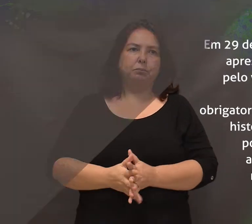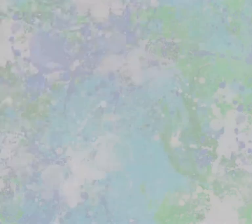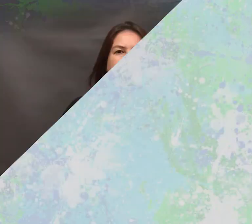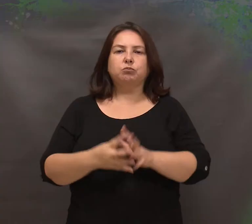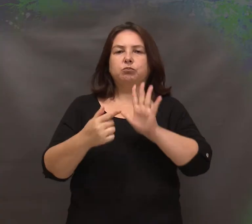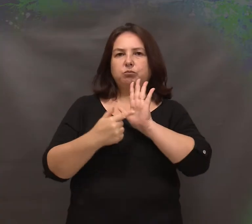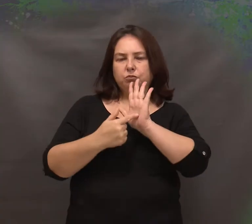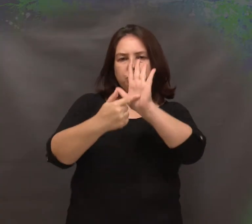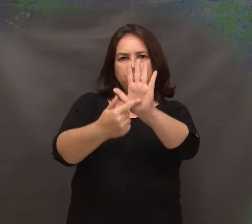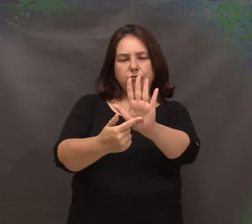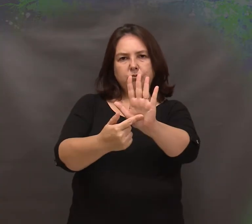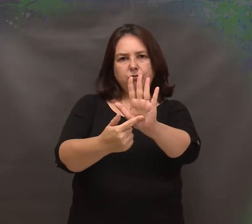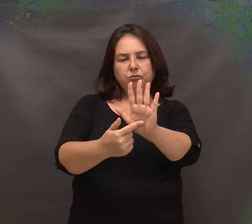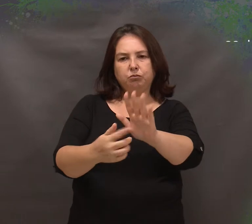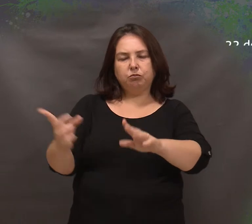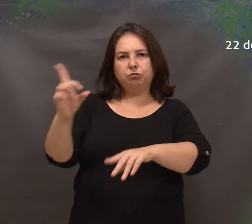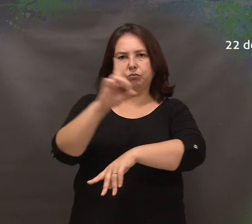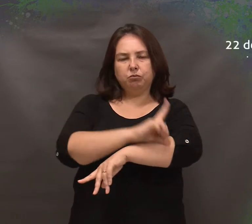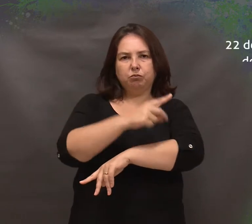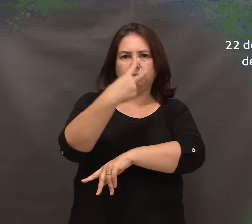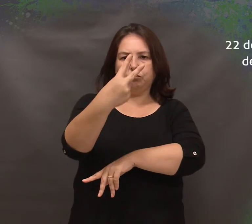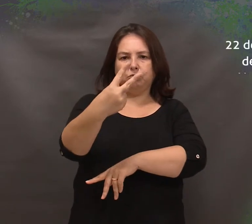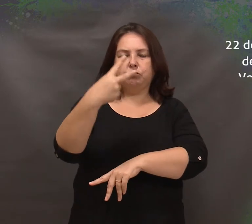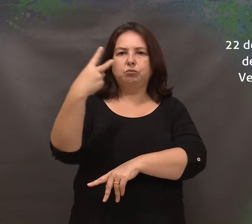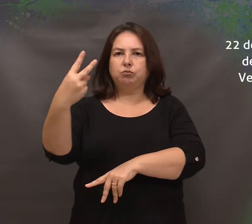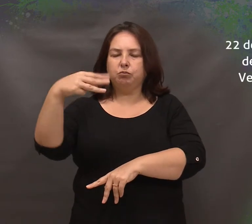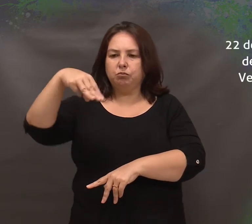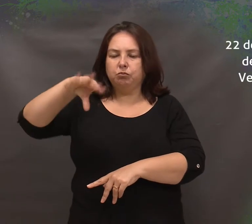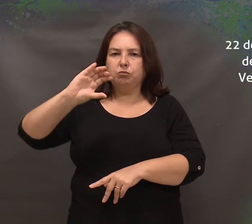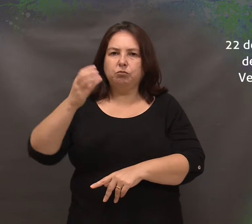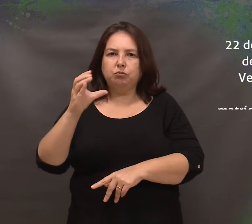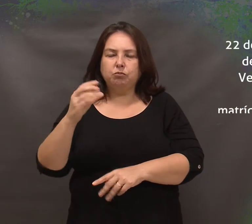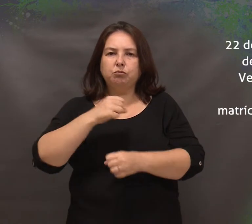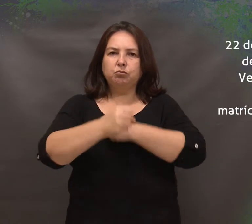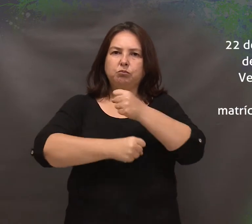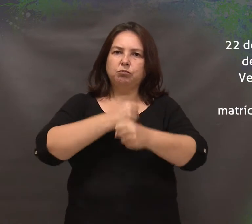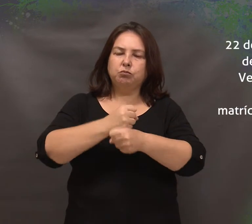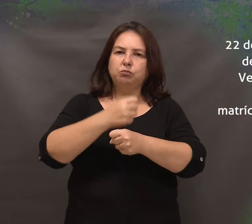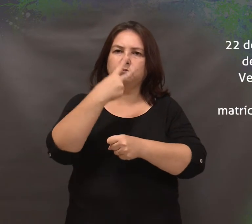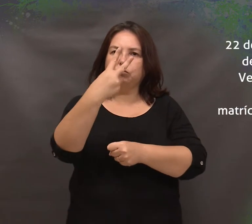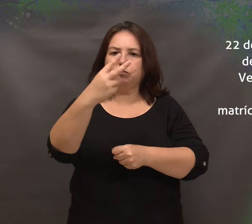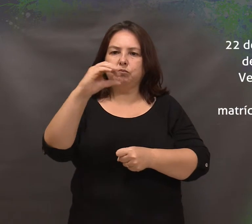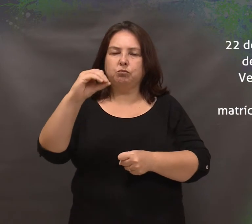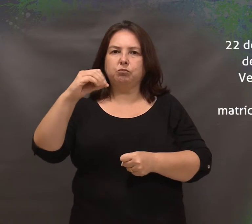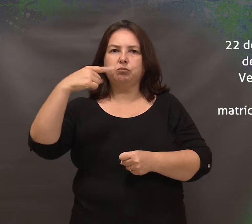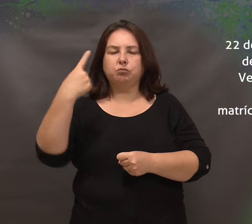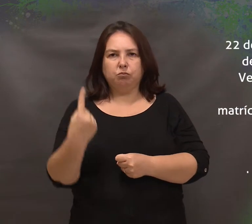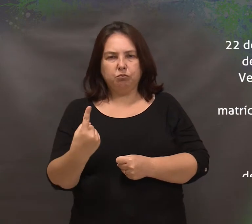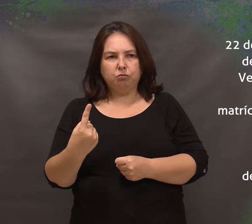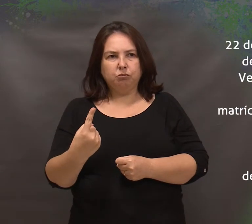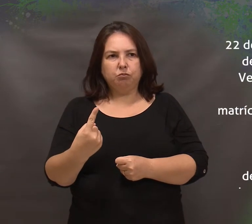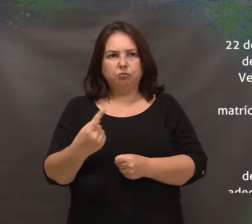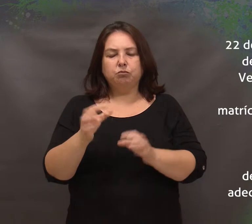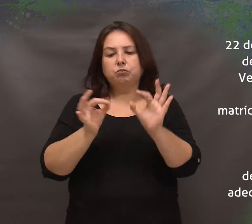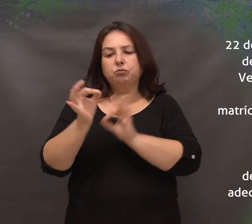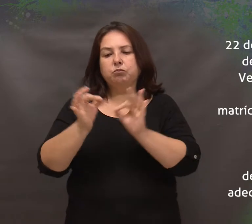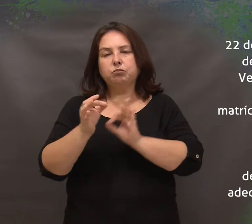Foi apresentado, em 22 de março de 2001, o Projeto de Lei 5922, do